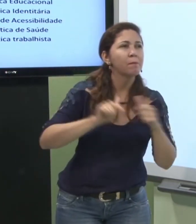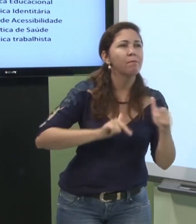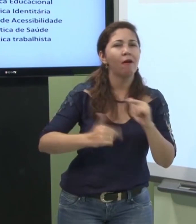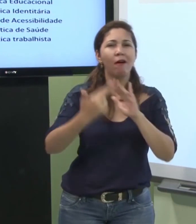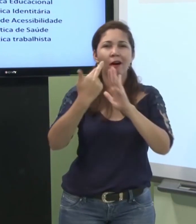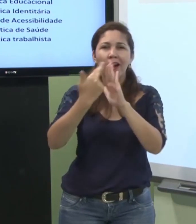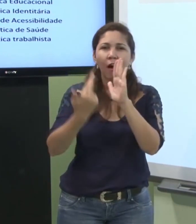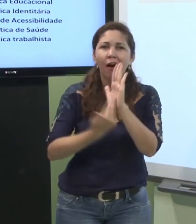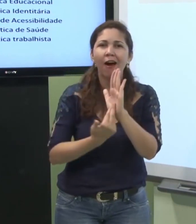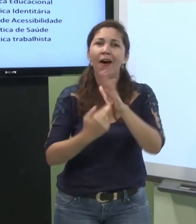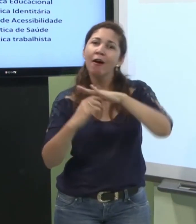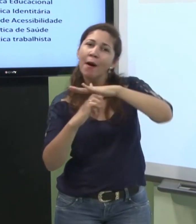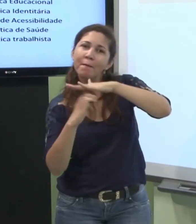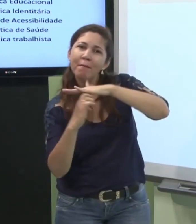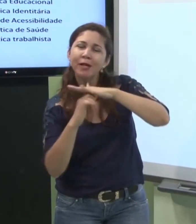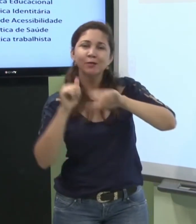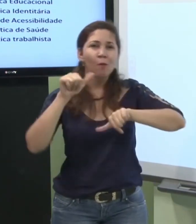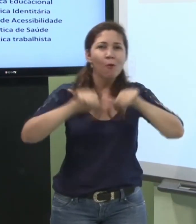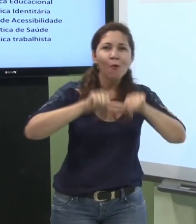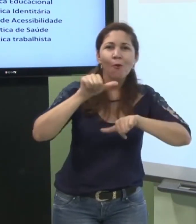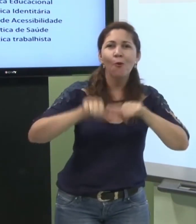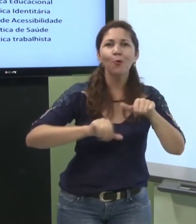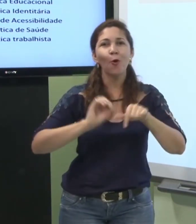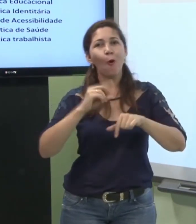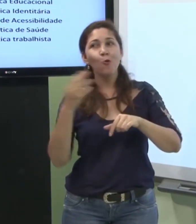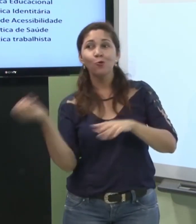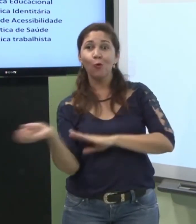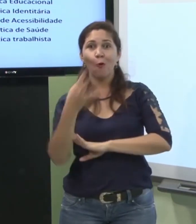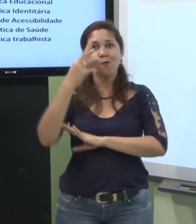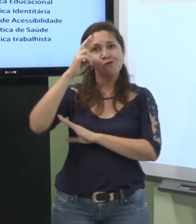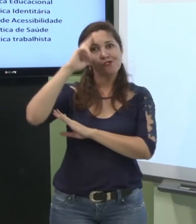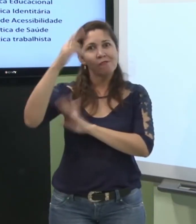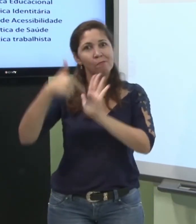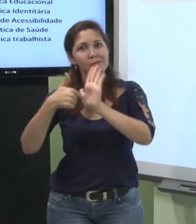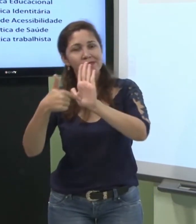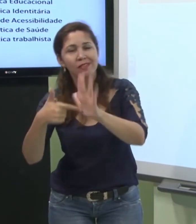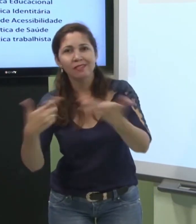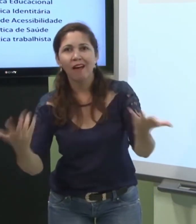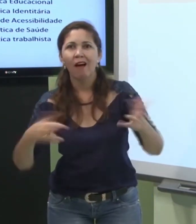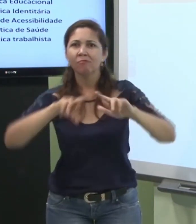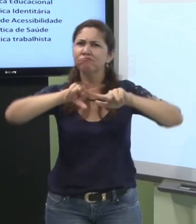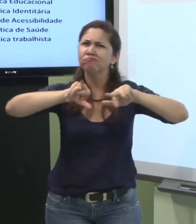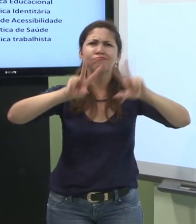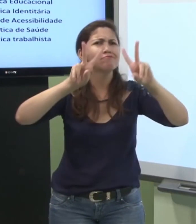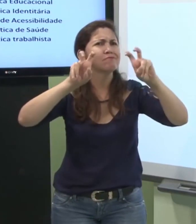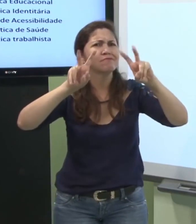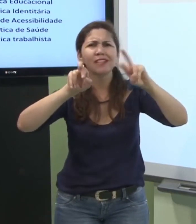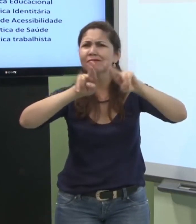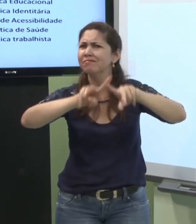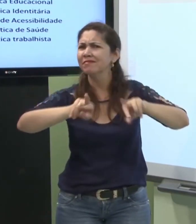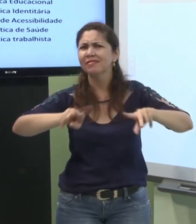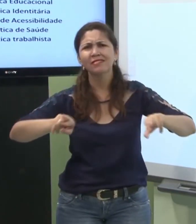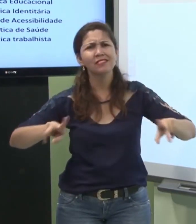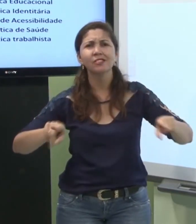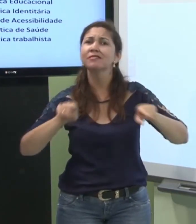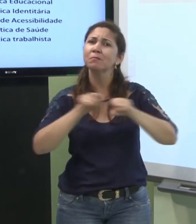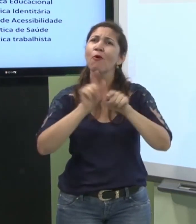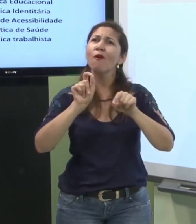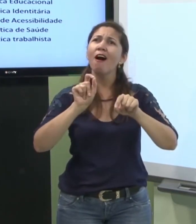importante as regras da empresa se mudou se tem um novo chefe tem muitos assuntos